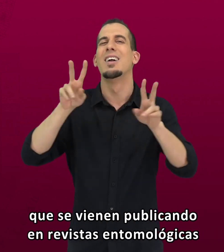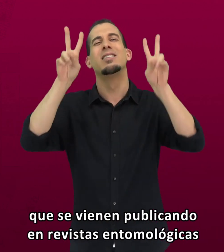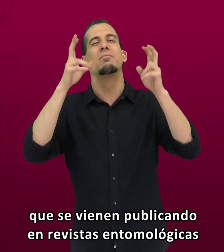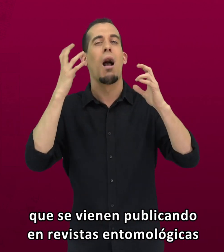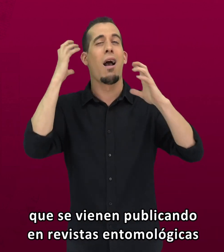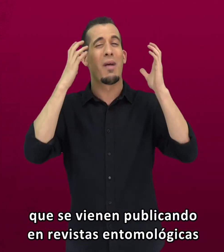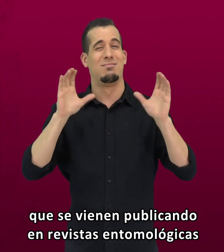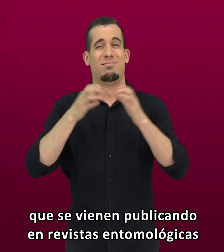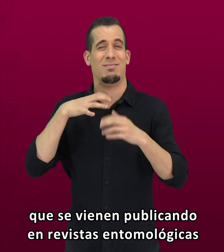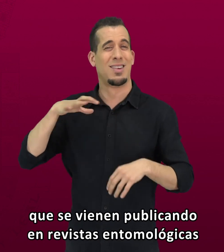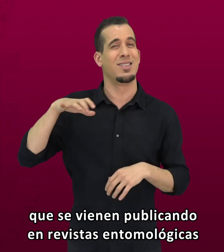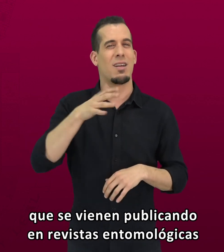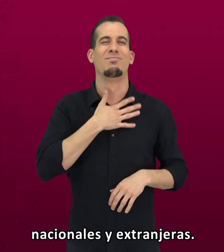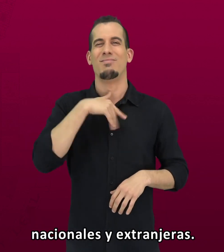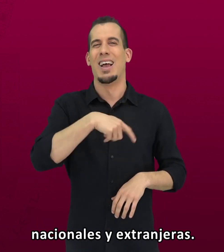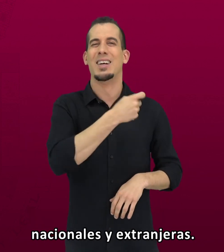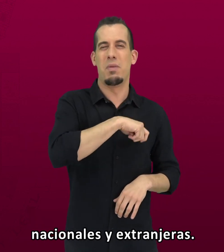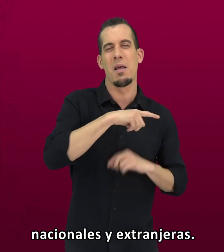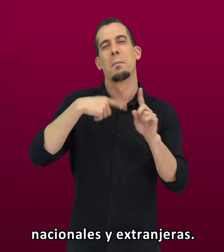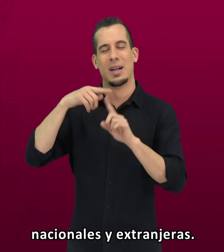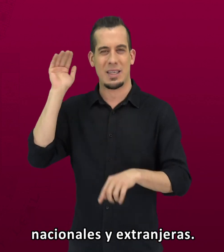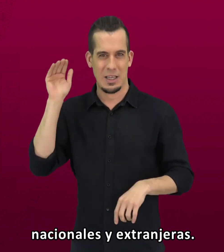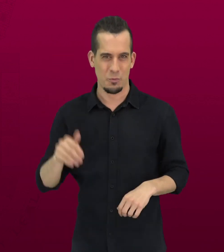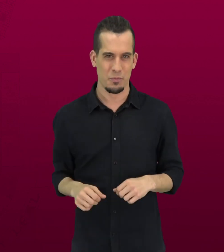publicando en revistas entomológicas nacionales y extranjeras.